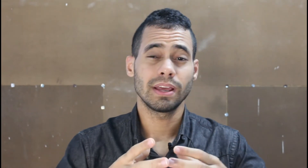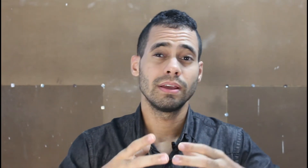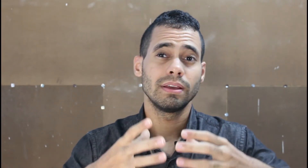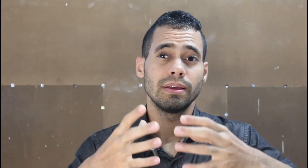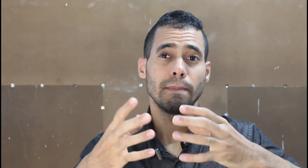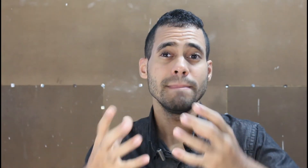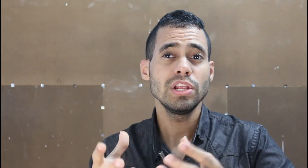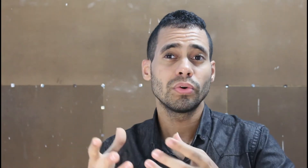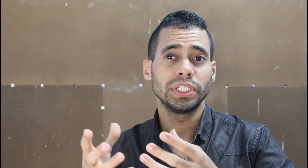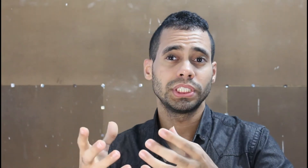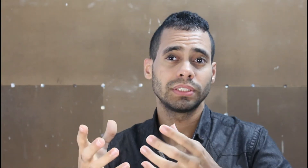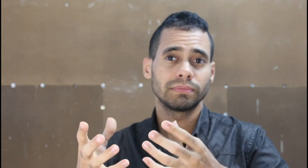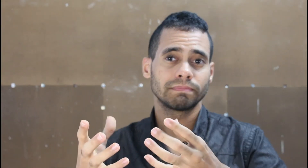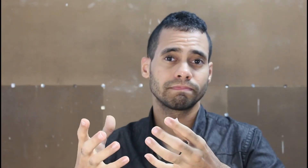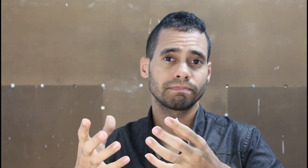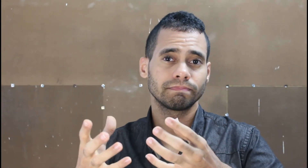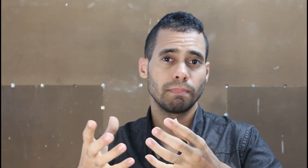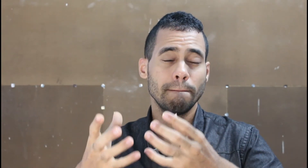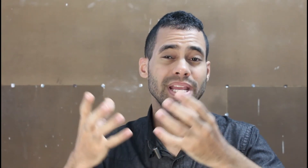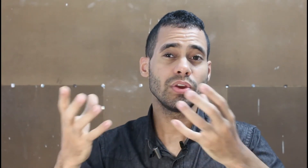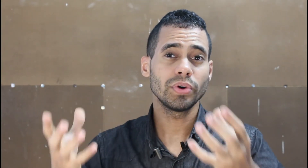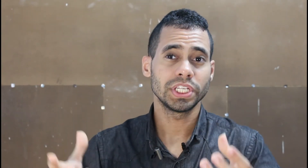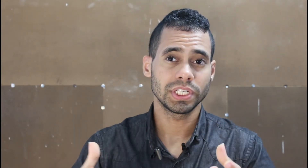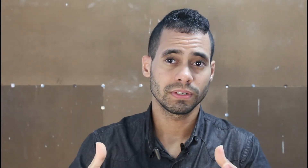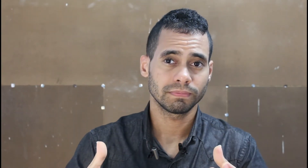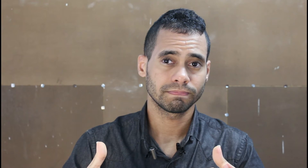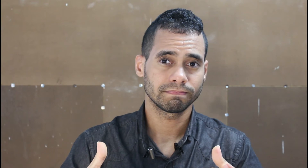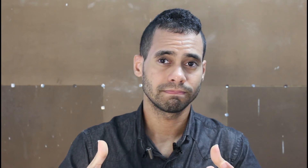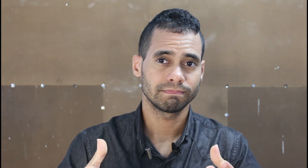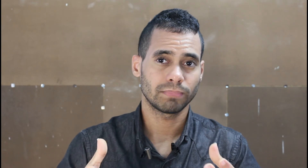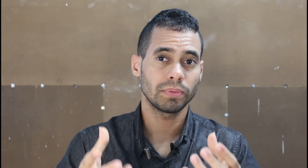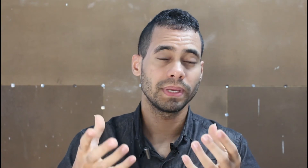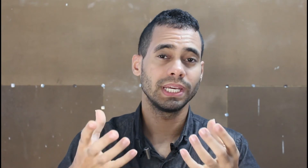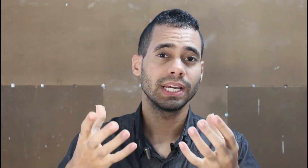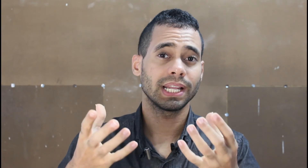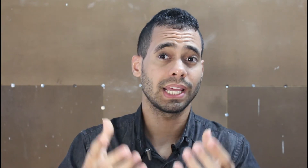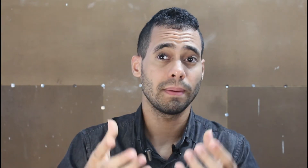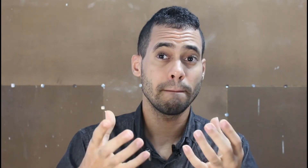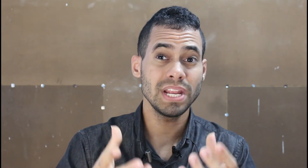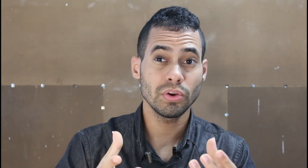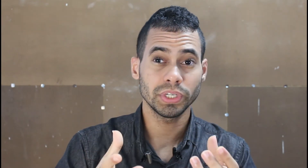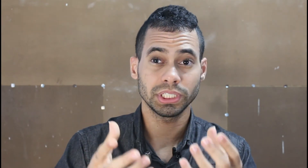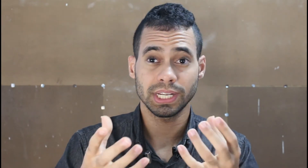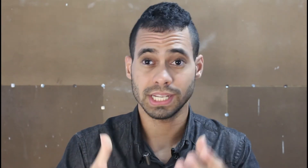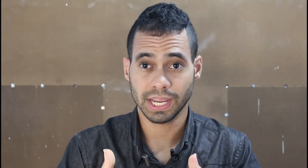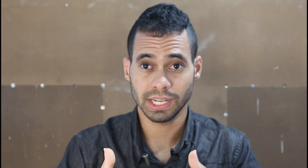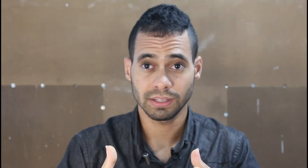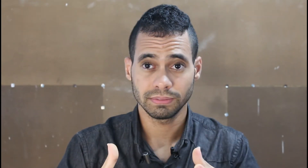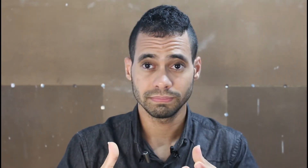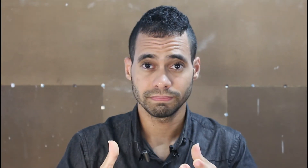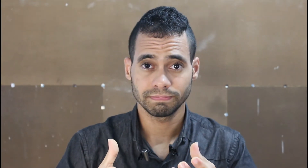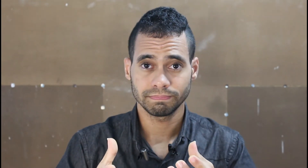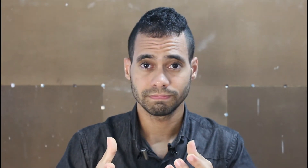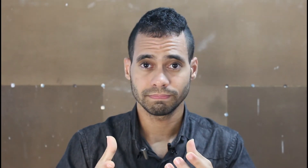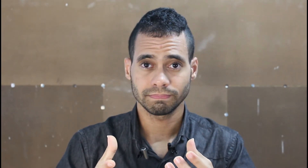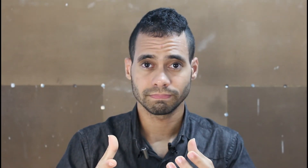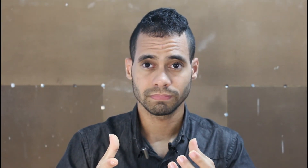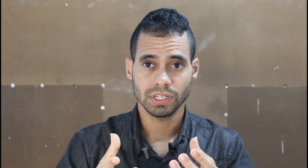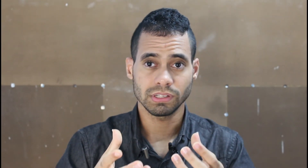milhões. bilhões pode perder até bilhões nessa queda. Vocês